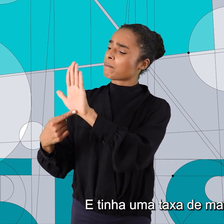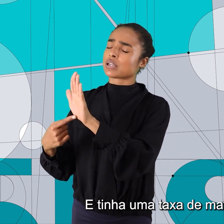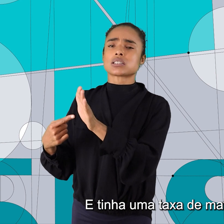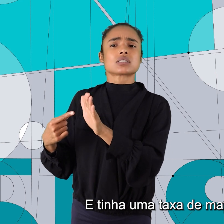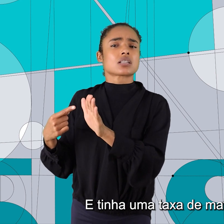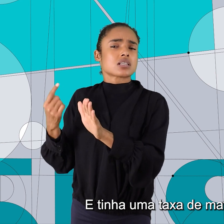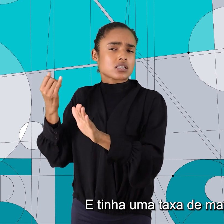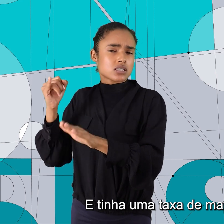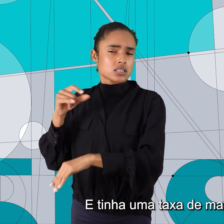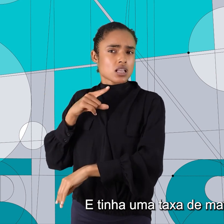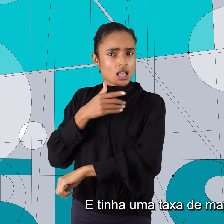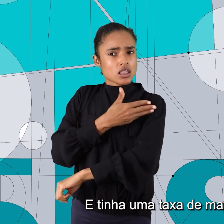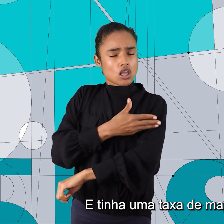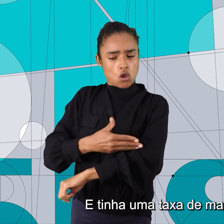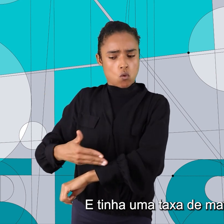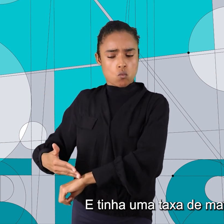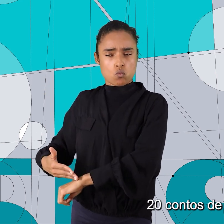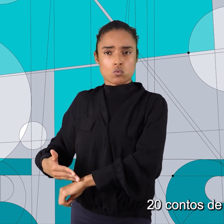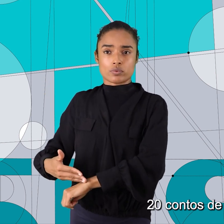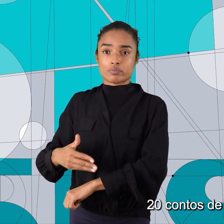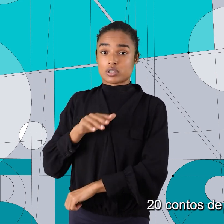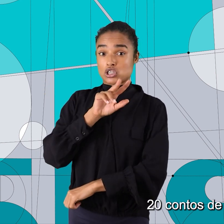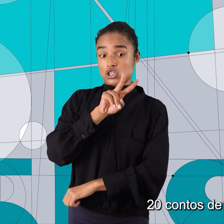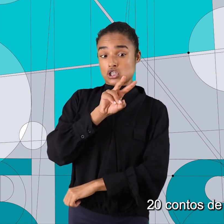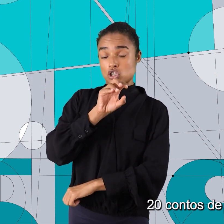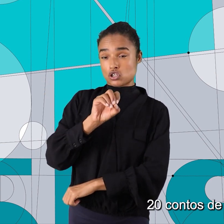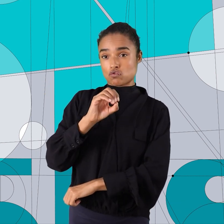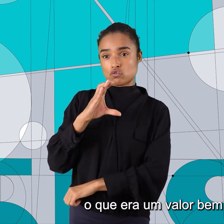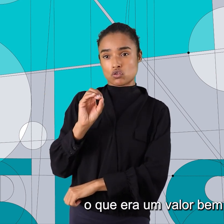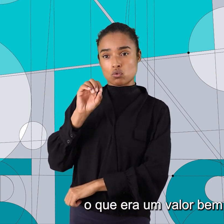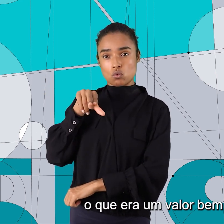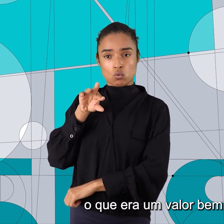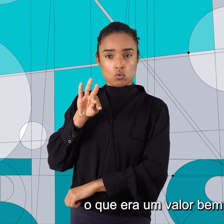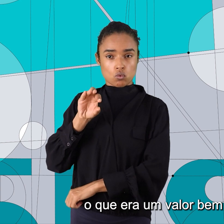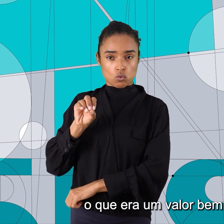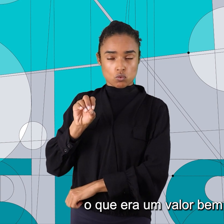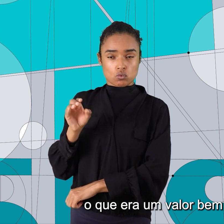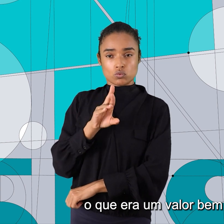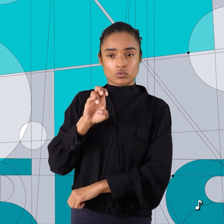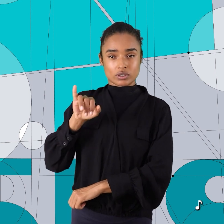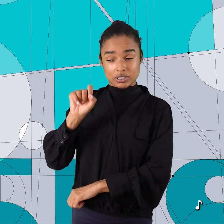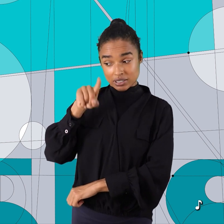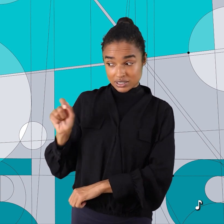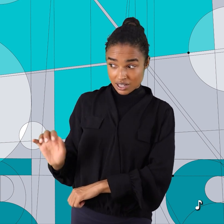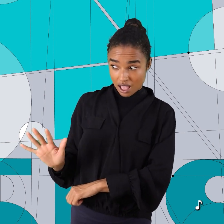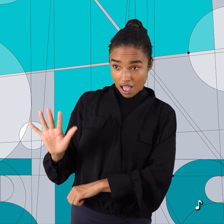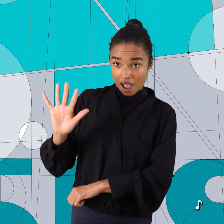E tinha uma taxa de matrícula salgada, 20 contos de réis, o que era um valor bem alto para a época.